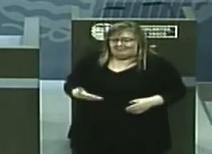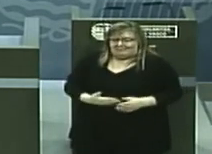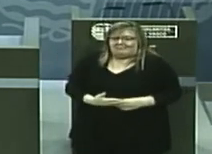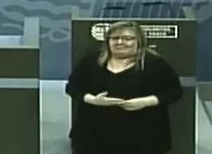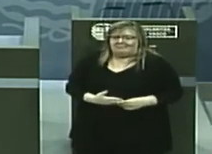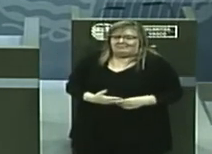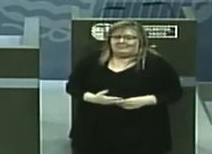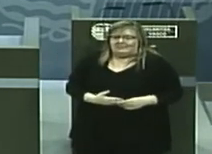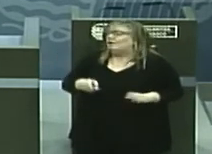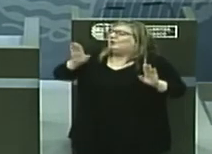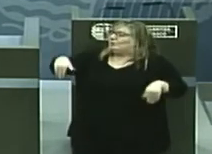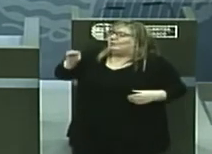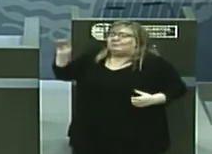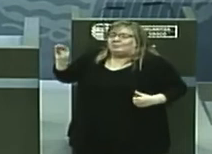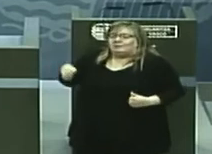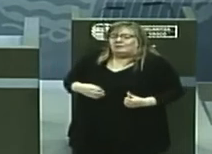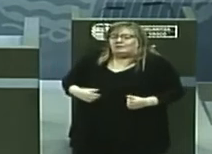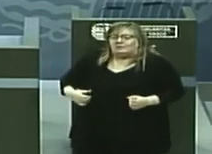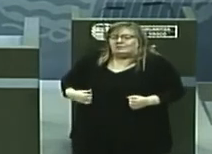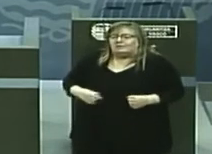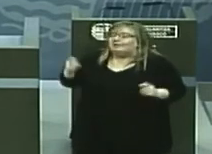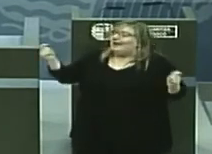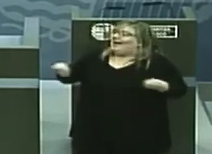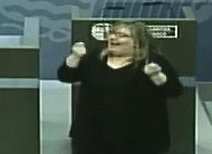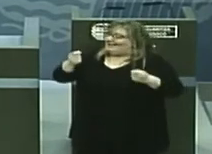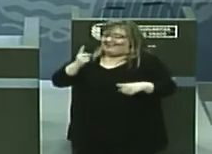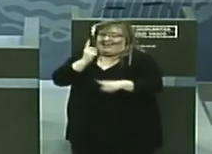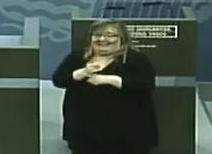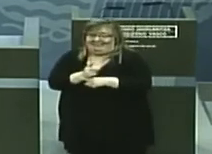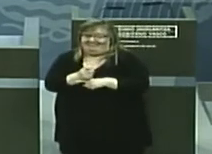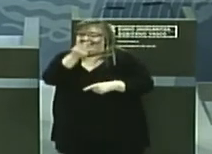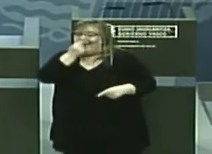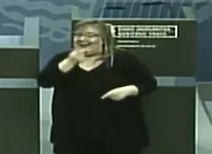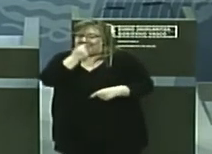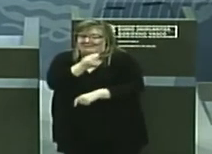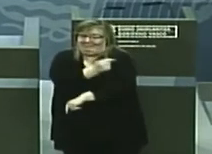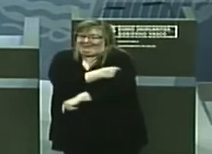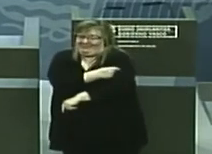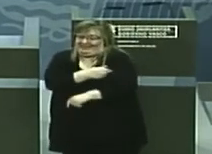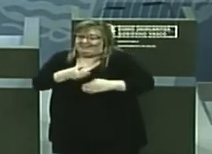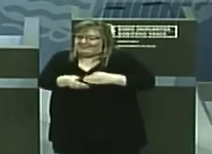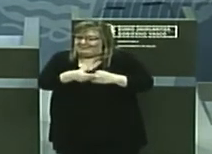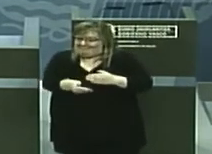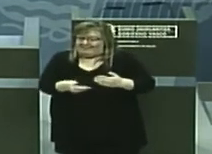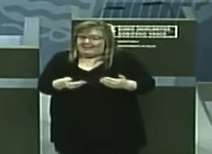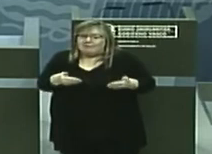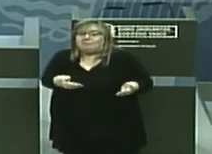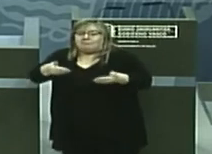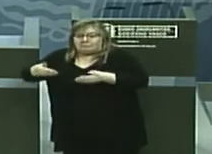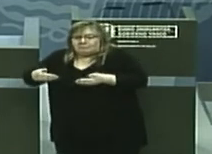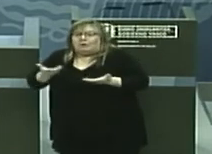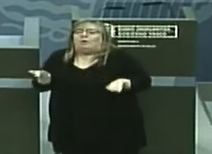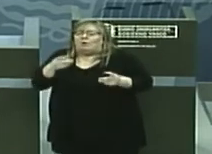Una última pregunta por mi parte. ¿La campaña antigripal se adelanta? Quisiera saber cuál es un poco el objetivo